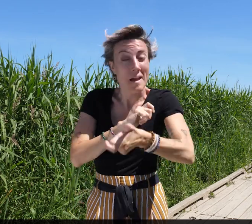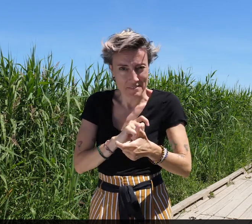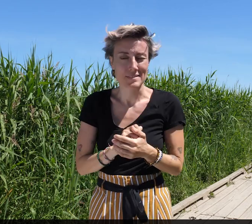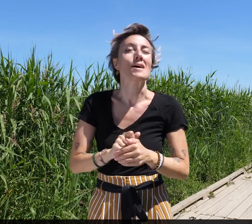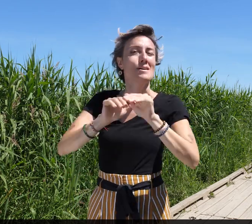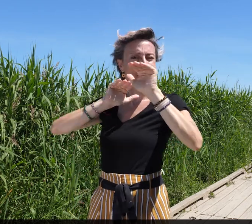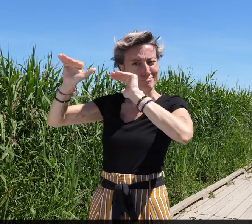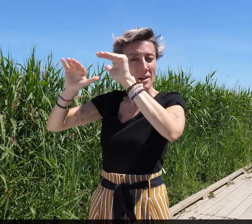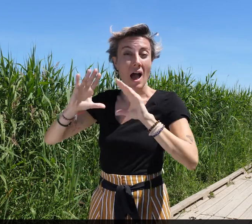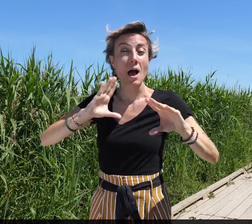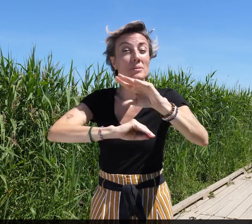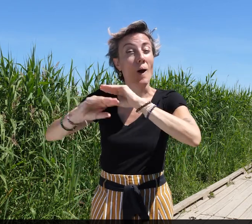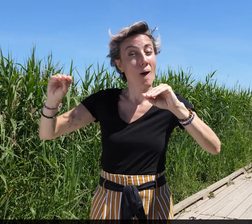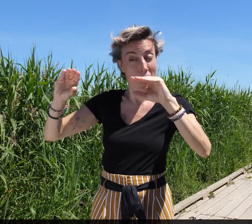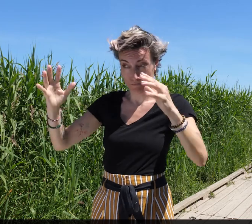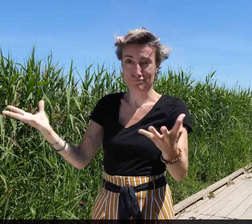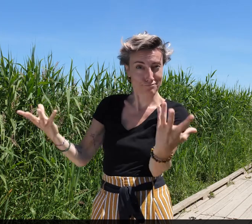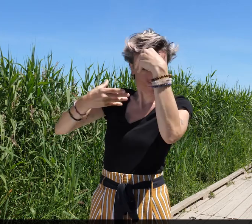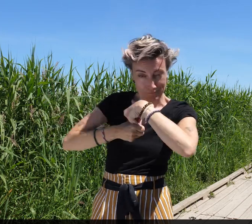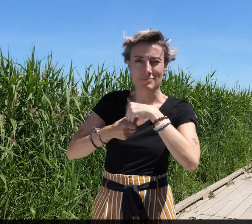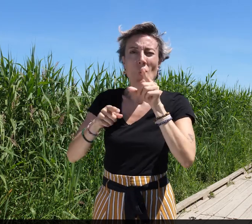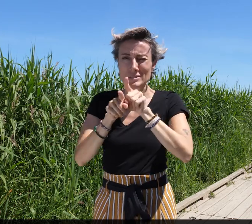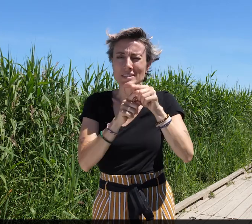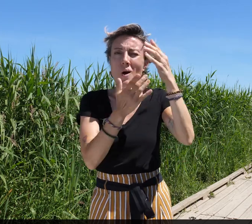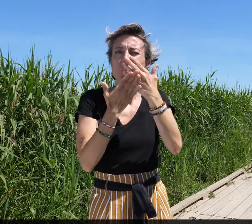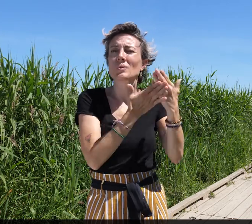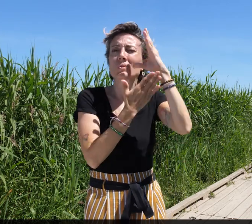Ensuite, l'artiste a convié habitants et étudiants du monde entier